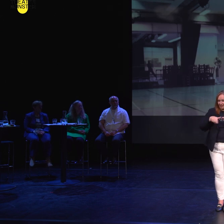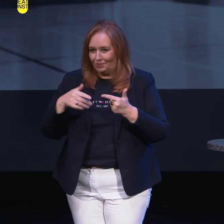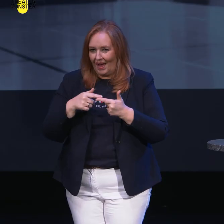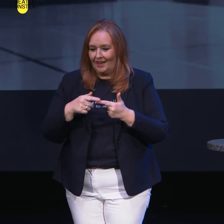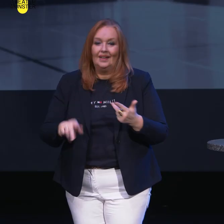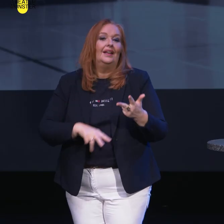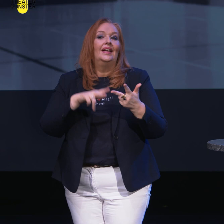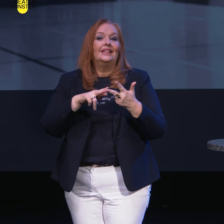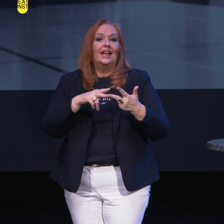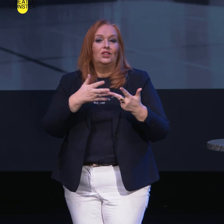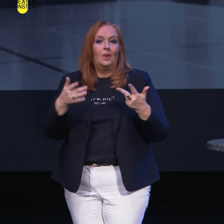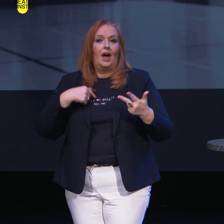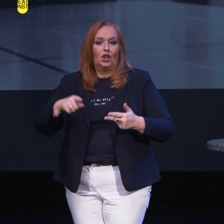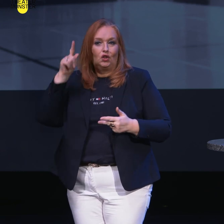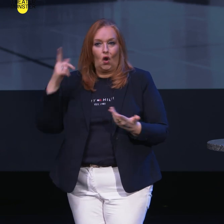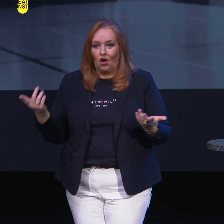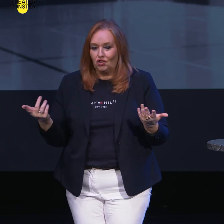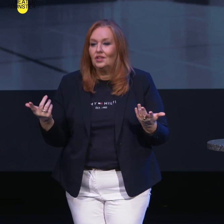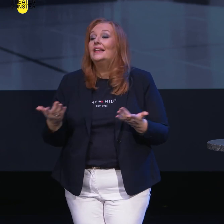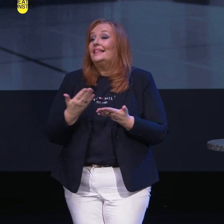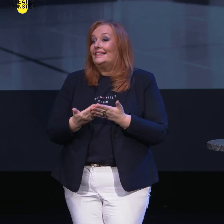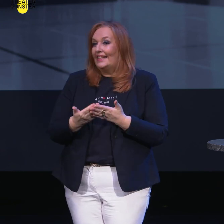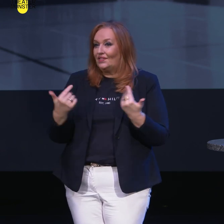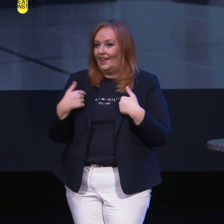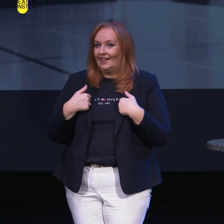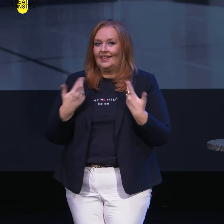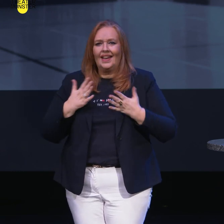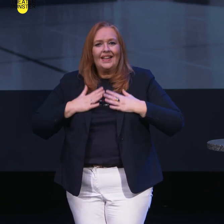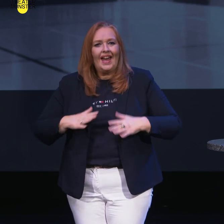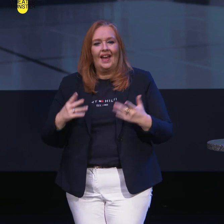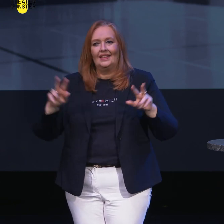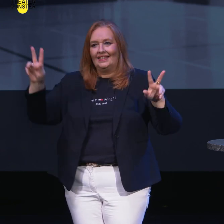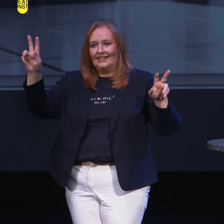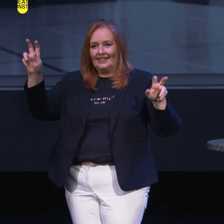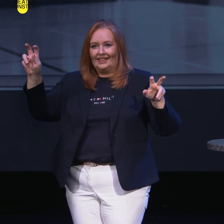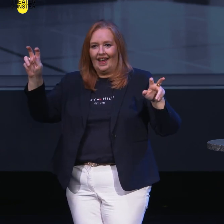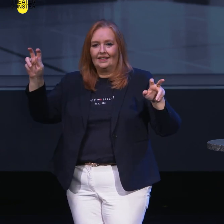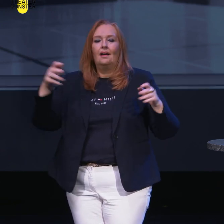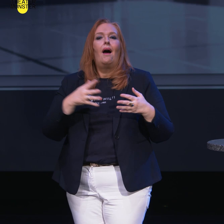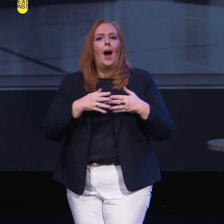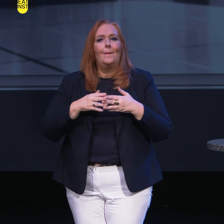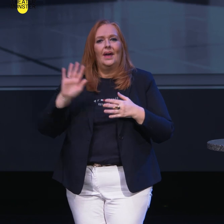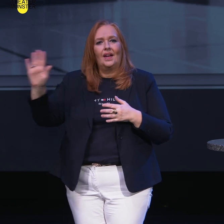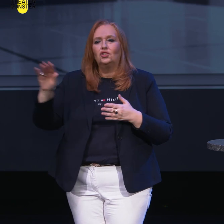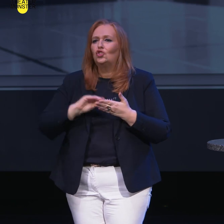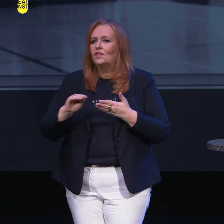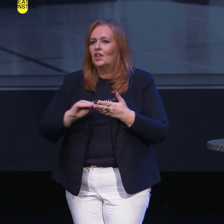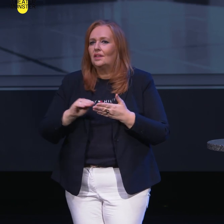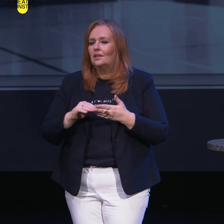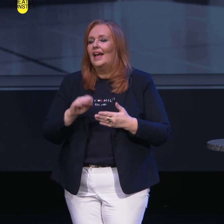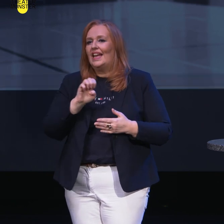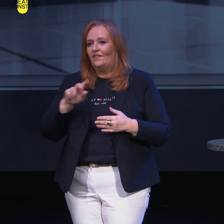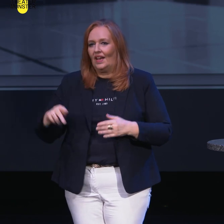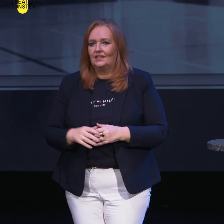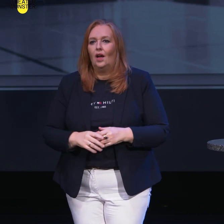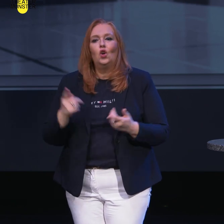Und meine dritte ist Deutsch. Und deswegen würde ich gerne mit einem Zitat aus dem amerikanischen von der Schriftstellerin Eve Ensler